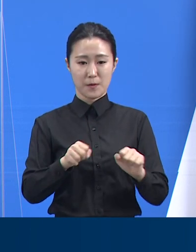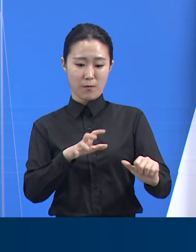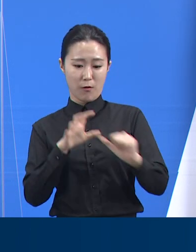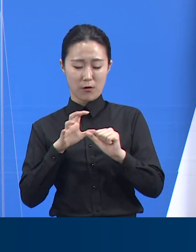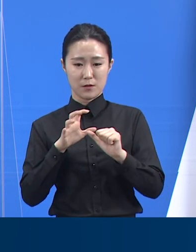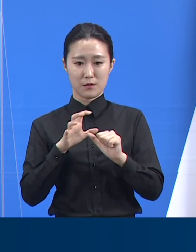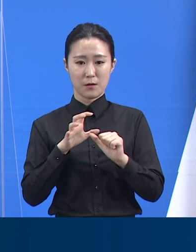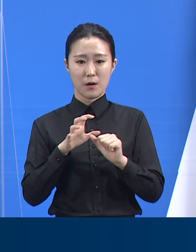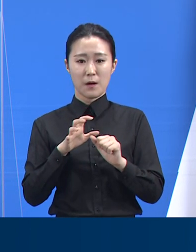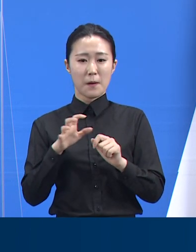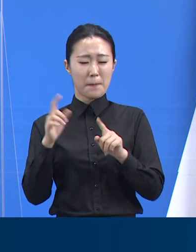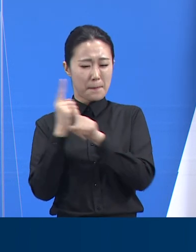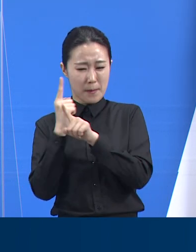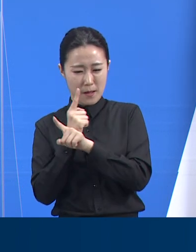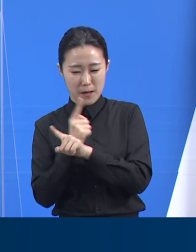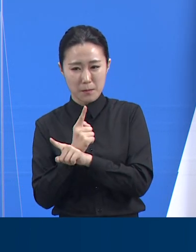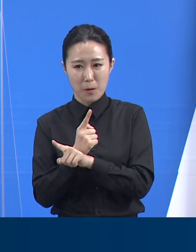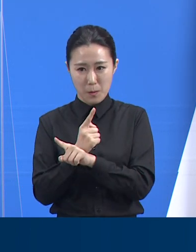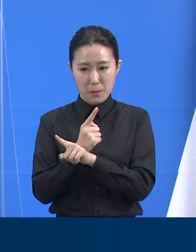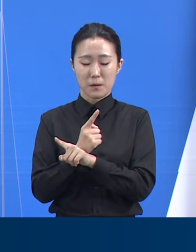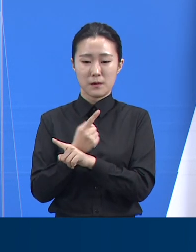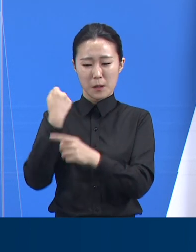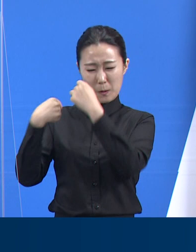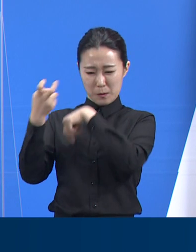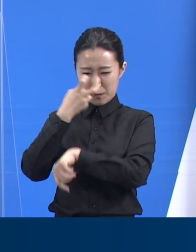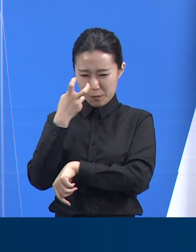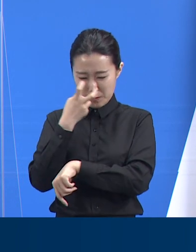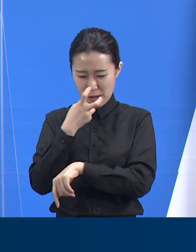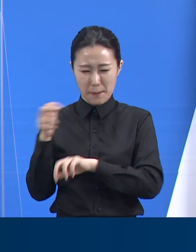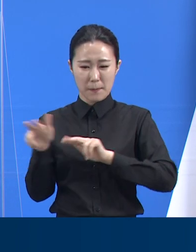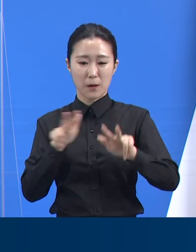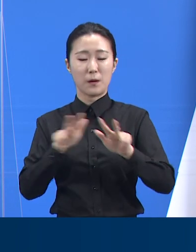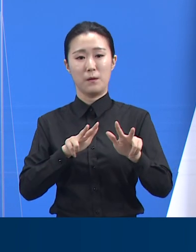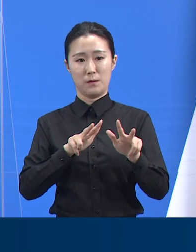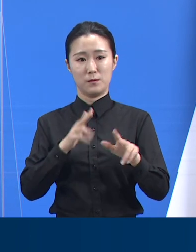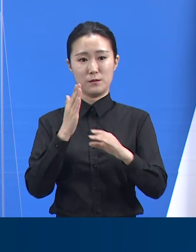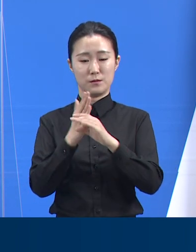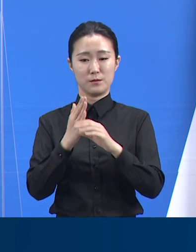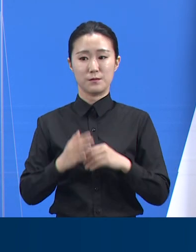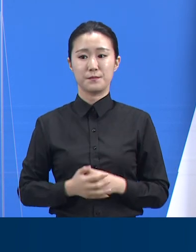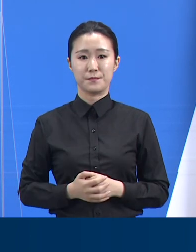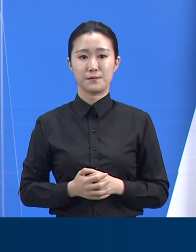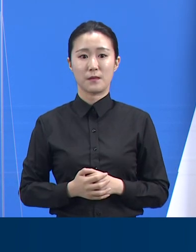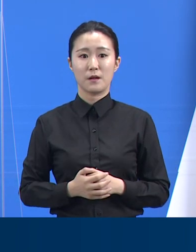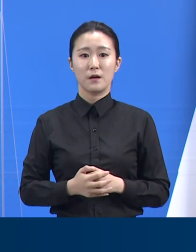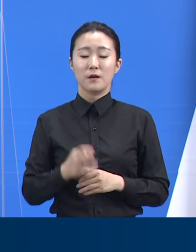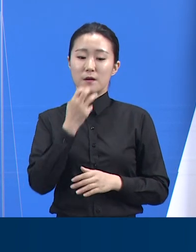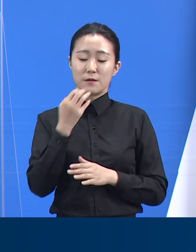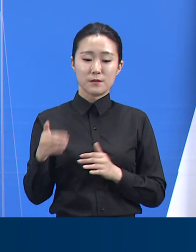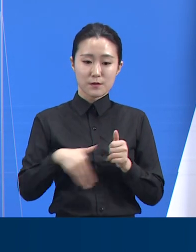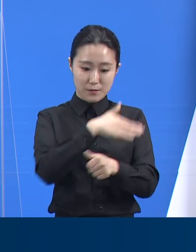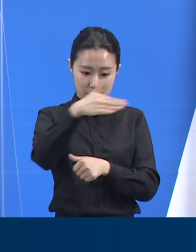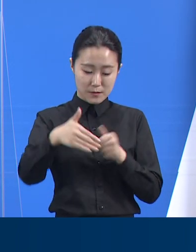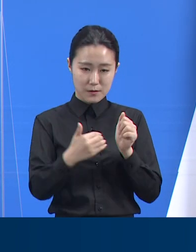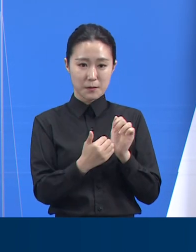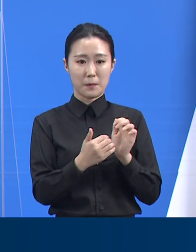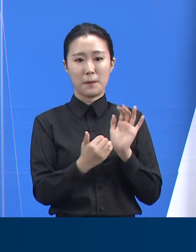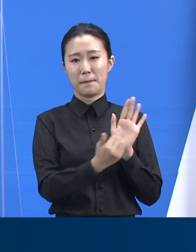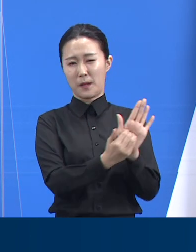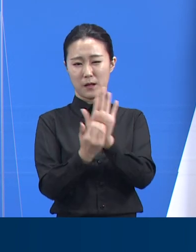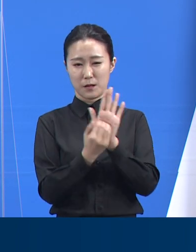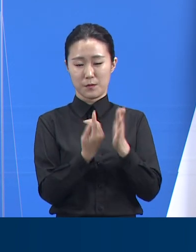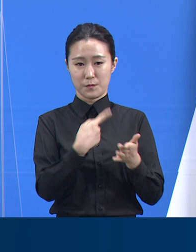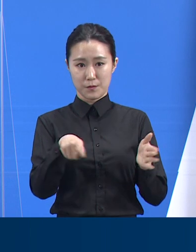대응할 수 있도록 노력하고 있습니다. 경기도는 31개 시군과 함께 수도권 관전 확산을 방지하기 위하여 방역에 더 집중하고